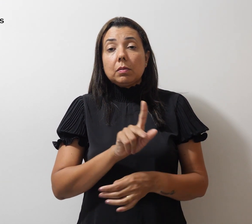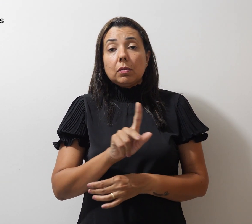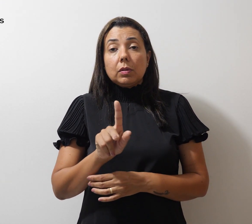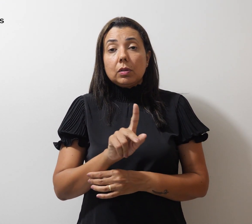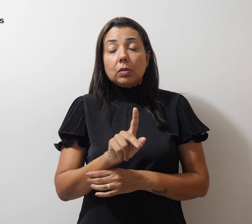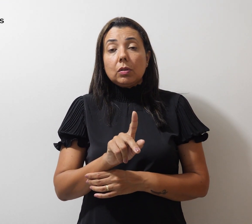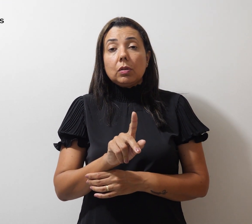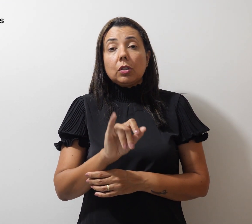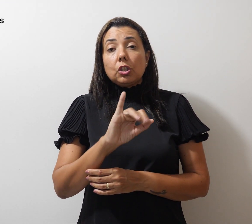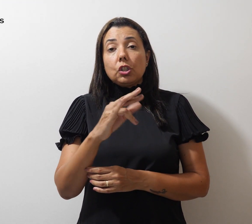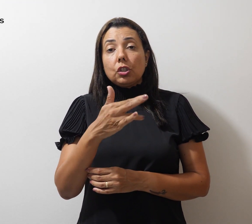Chicão Alves.